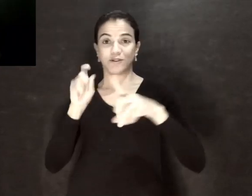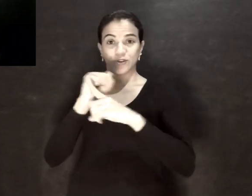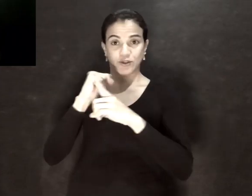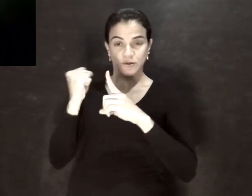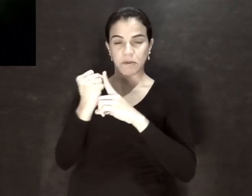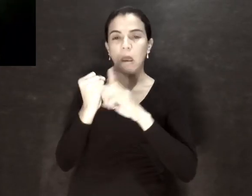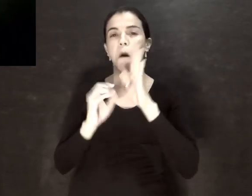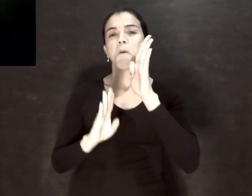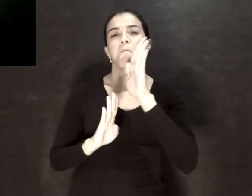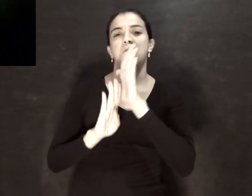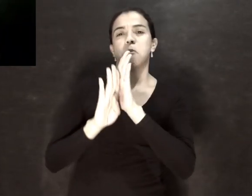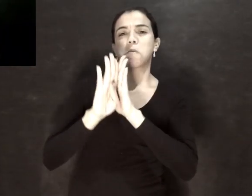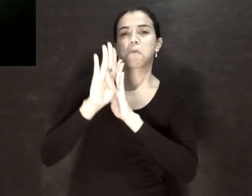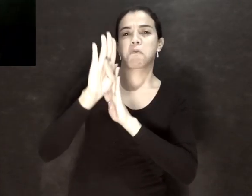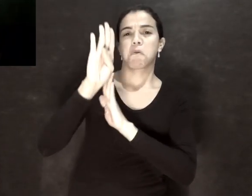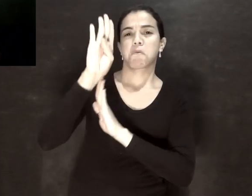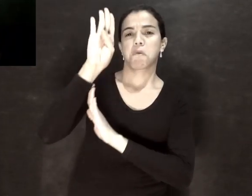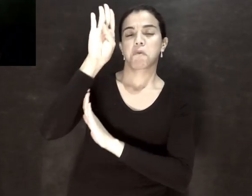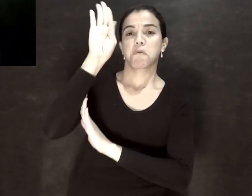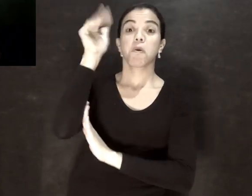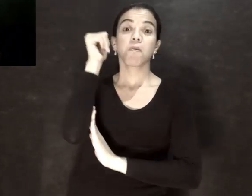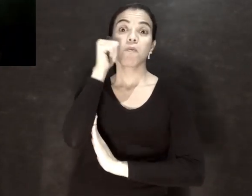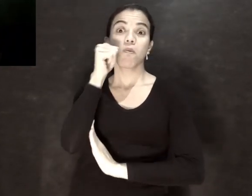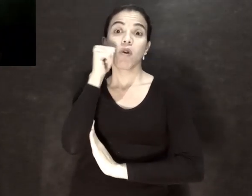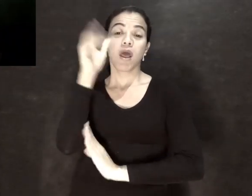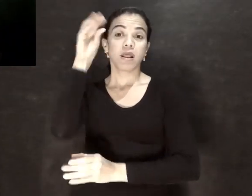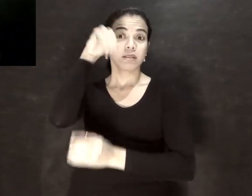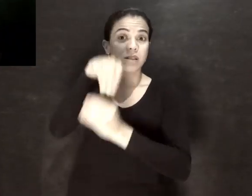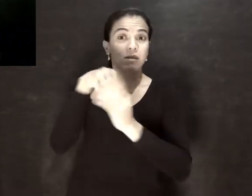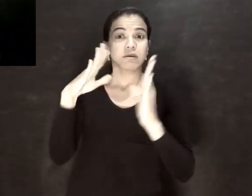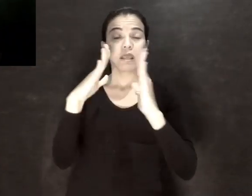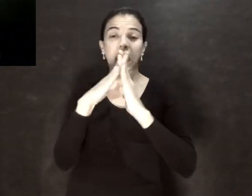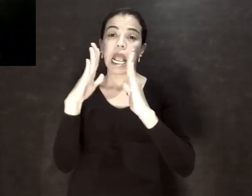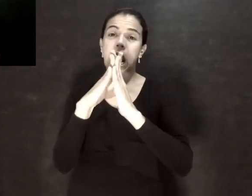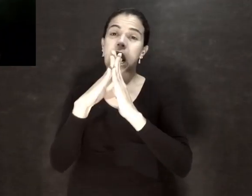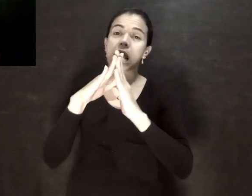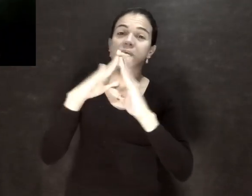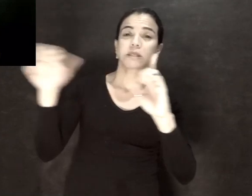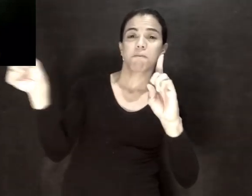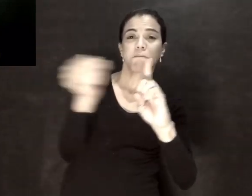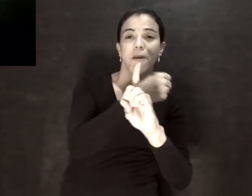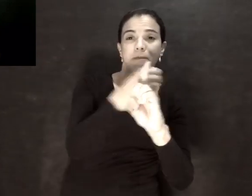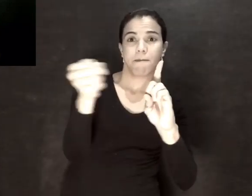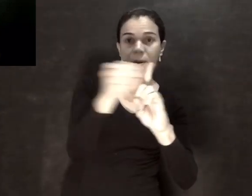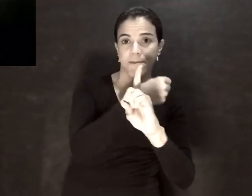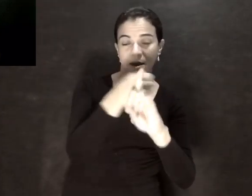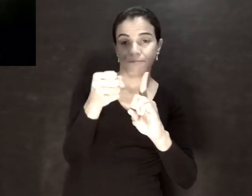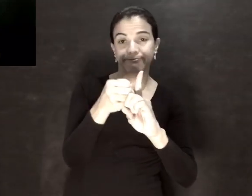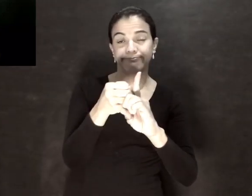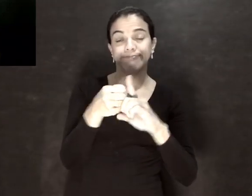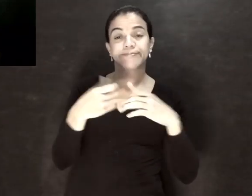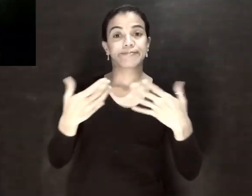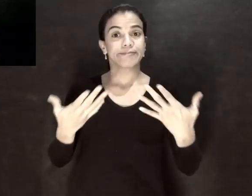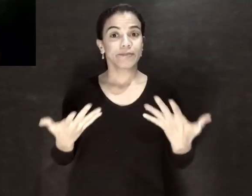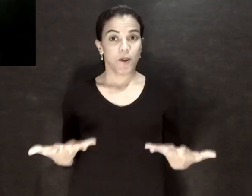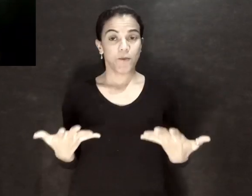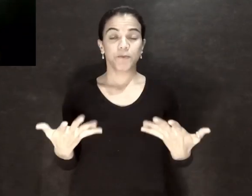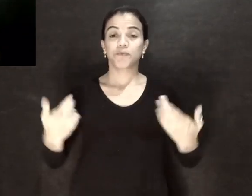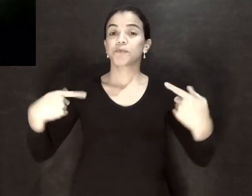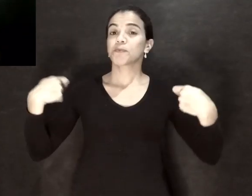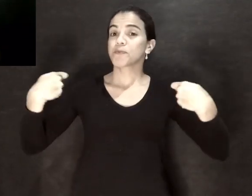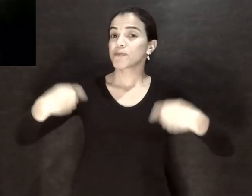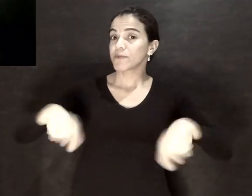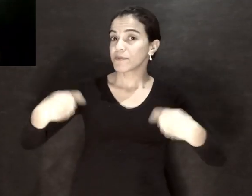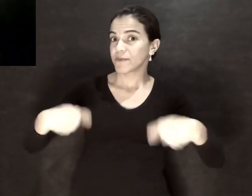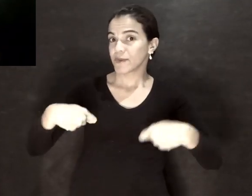tem sido crescente o índice de mulheres violentadas dentro de casa. Para isso,